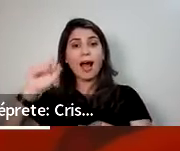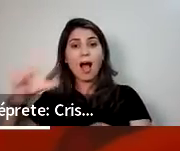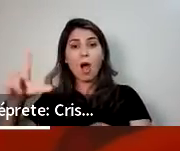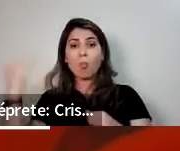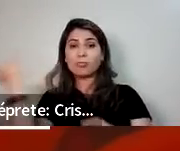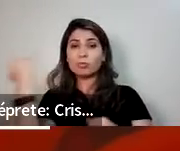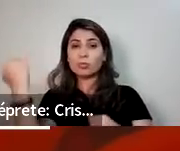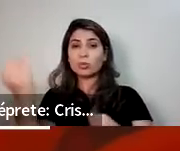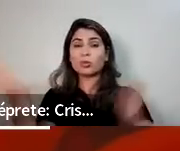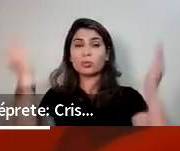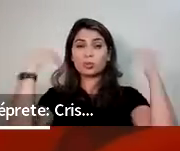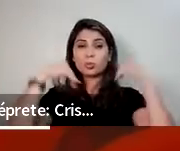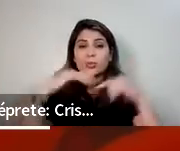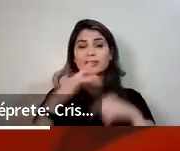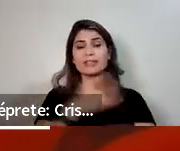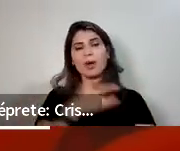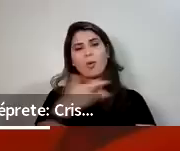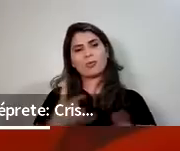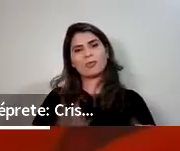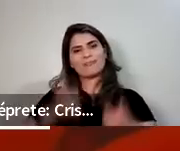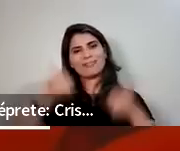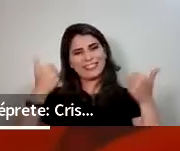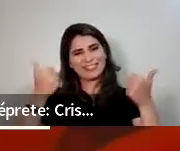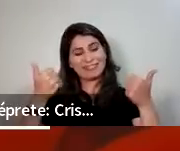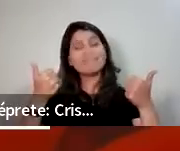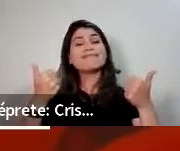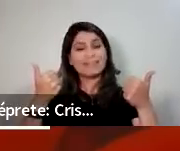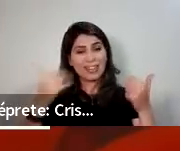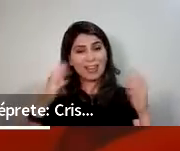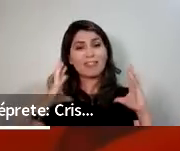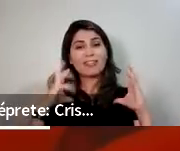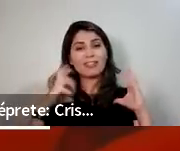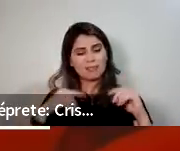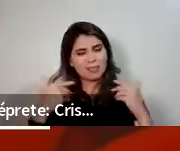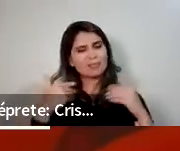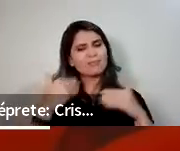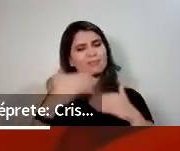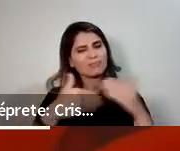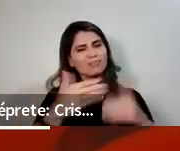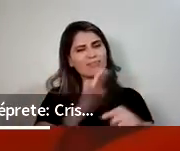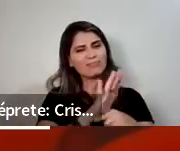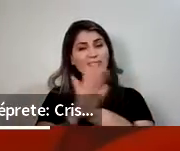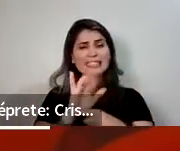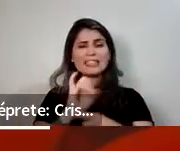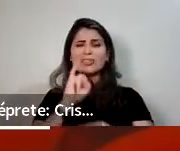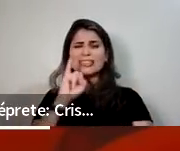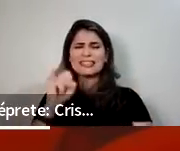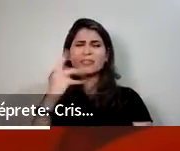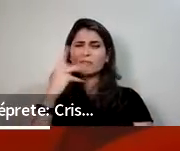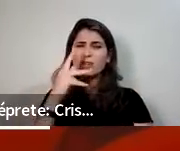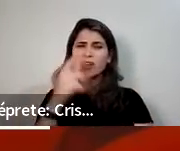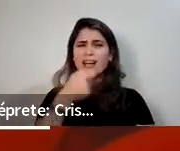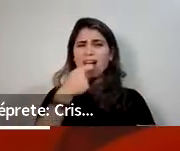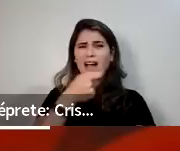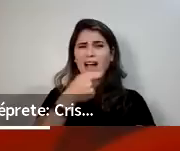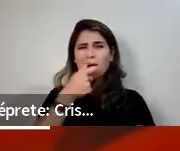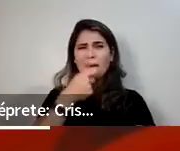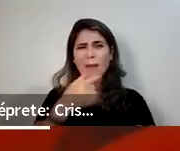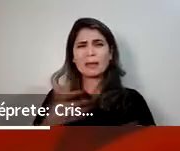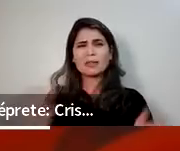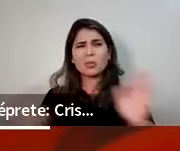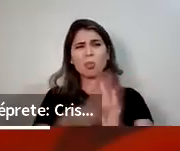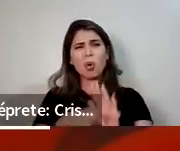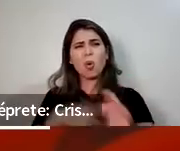lá no início, você não fez usos de omeprazol, pantaprazol, né, enfim, tudo aquilo que nós comentamos,